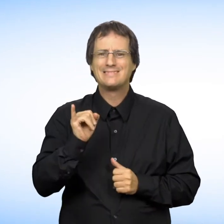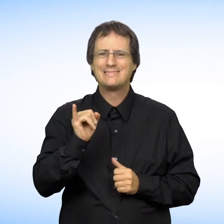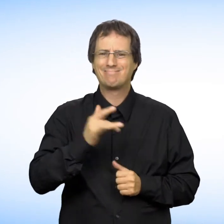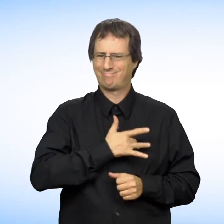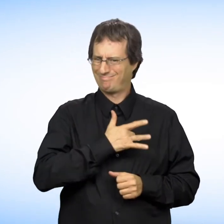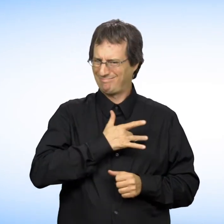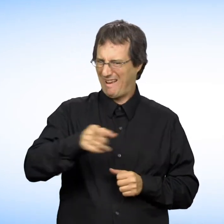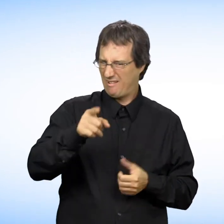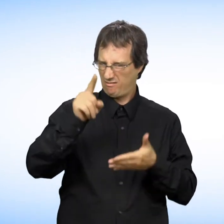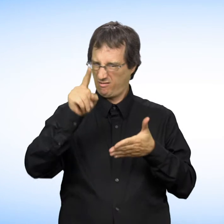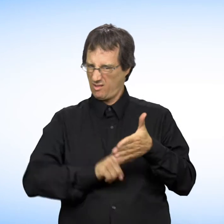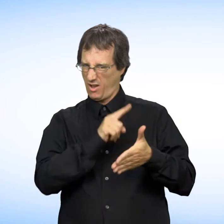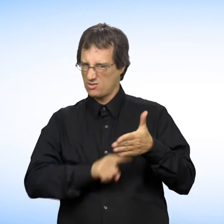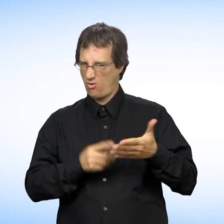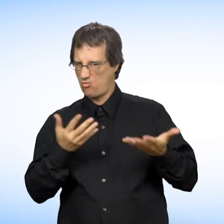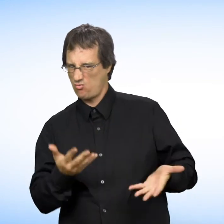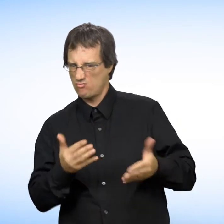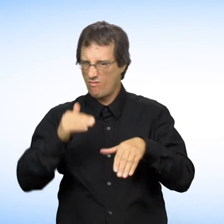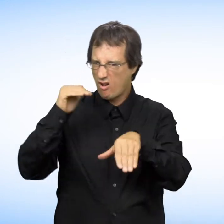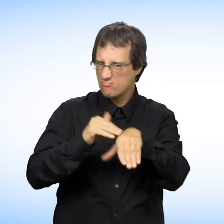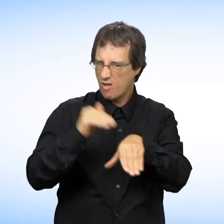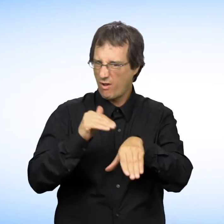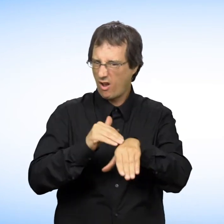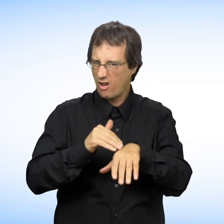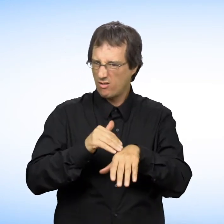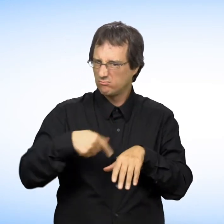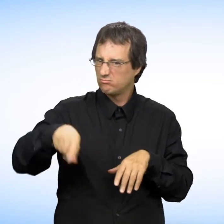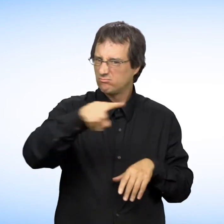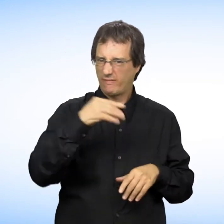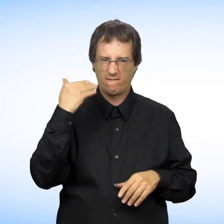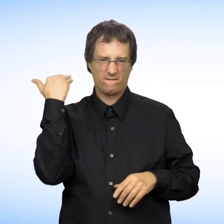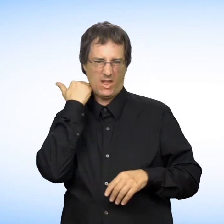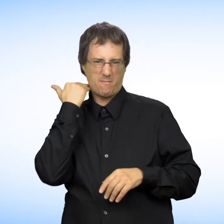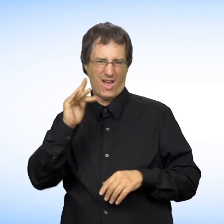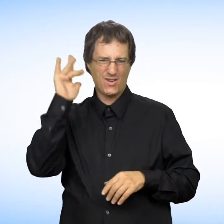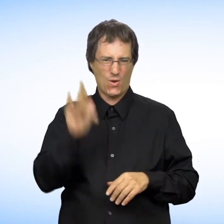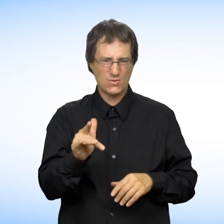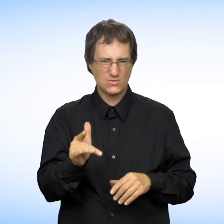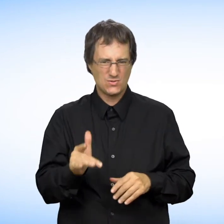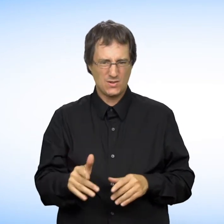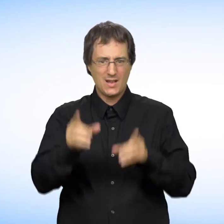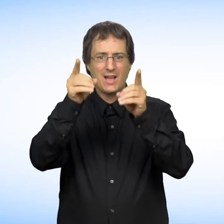Si vous croyez avoir été victime de discrimination ou de harcèlement en vertu de ce motif, contactez-nous